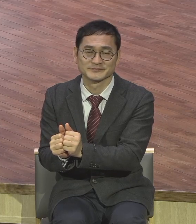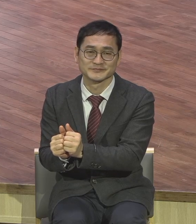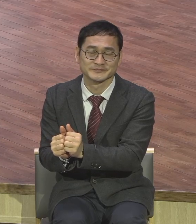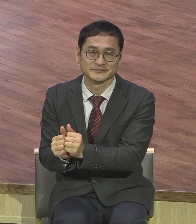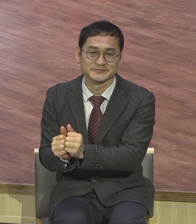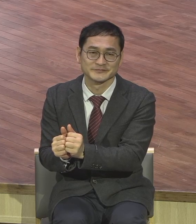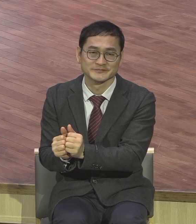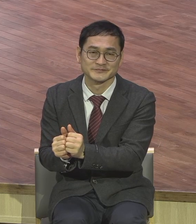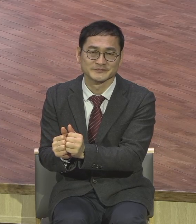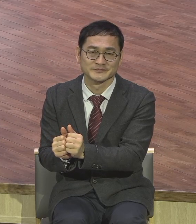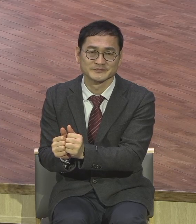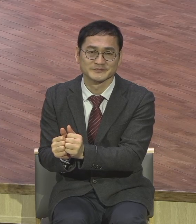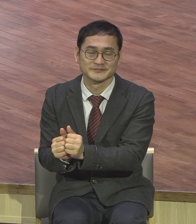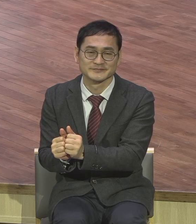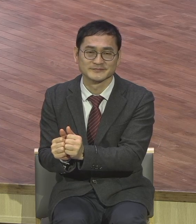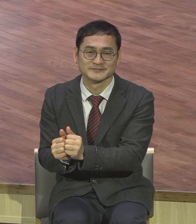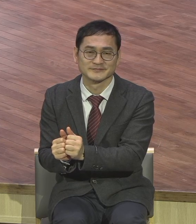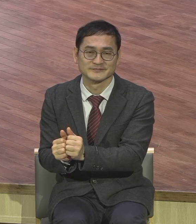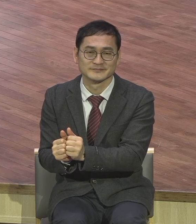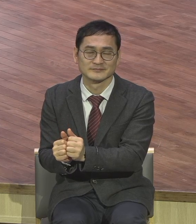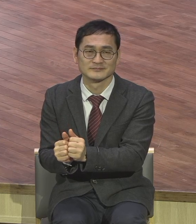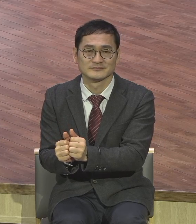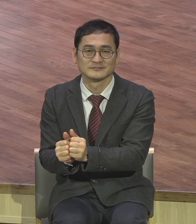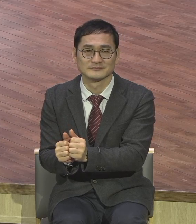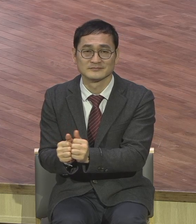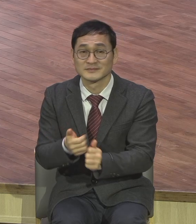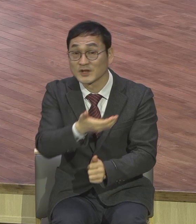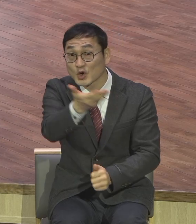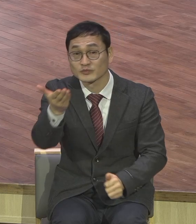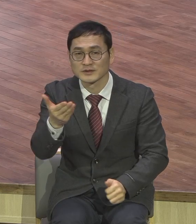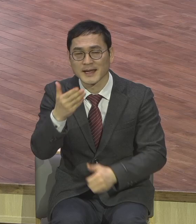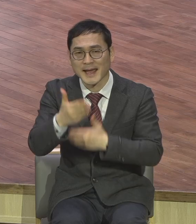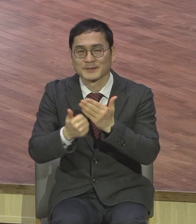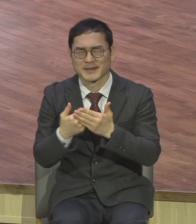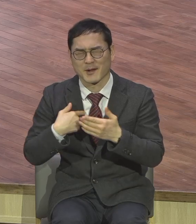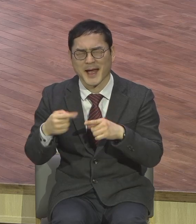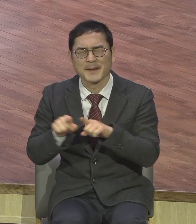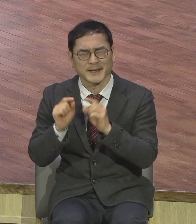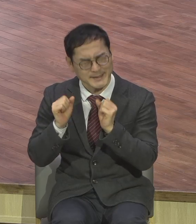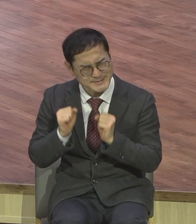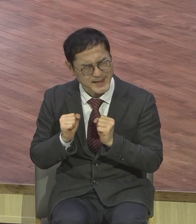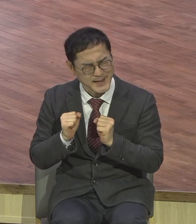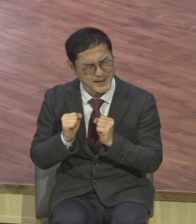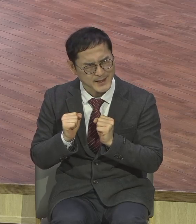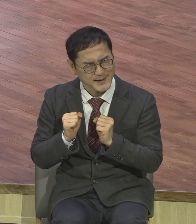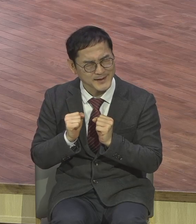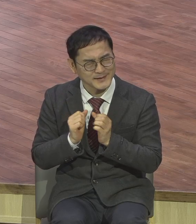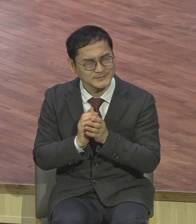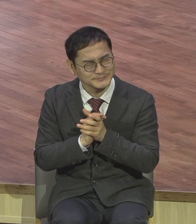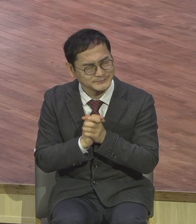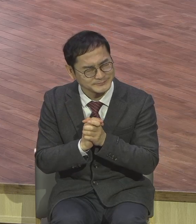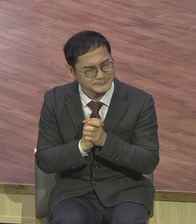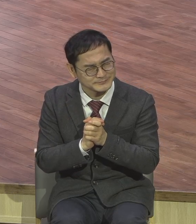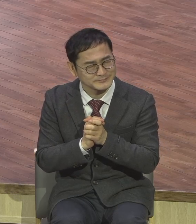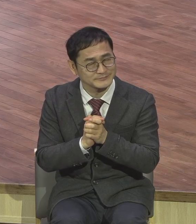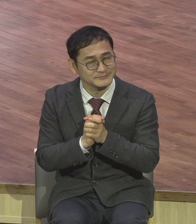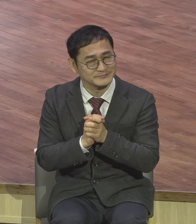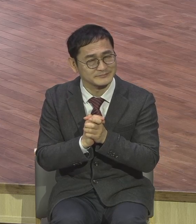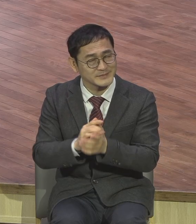묵상을 해보세요 하나님이 나와 함께 하신다 그 세 가지 그거예요 하나님이 나와 함께 하신다 위드 이거